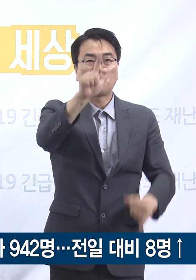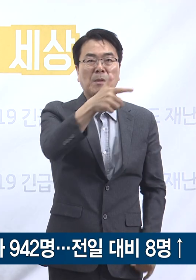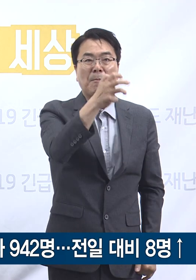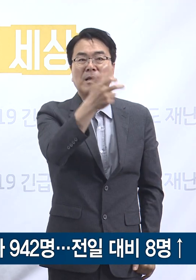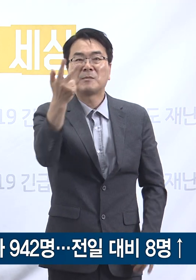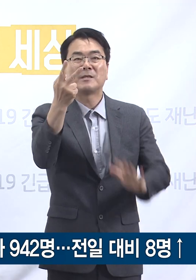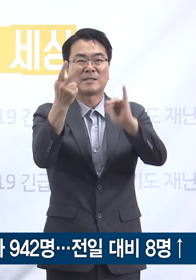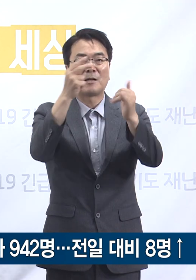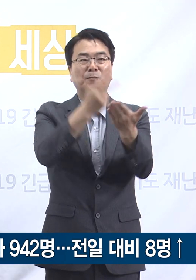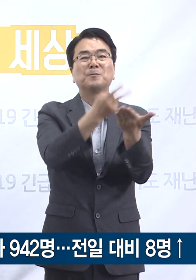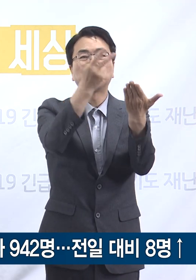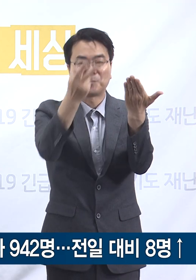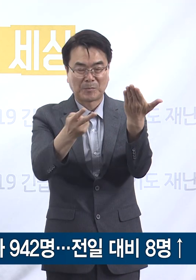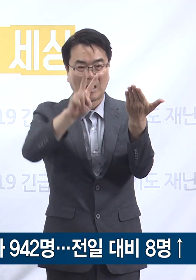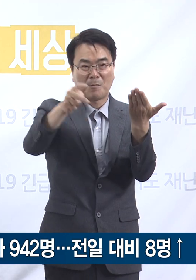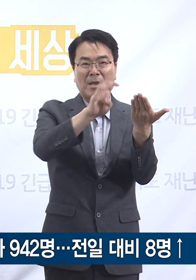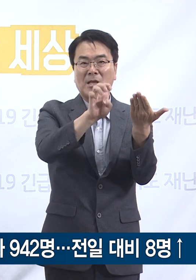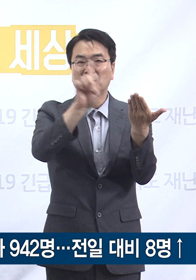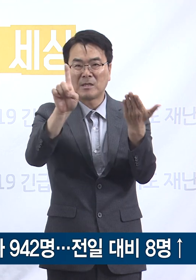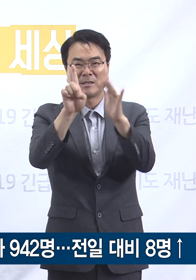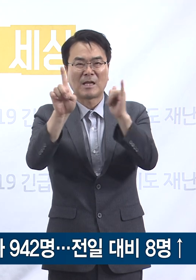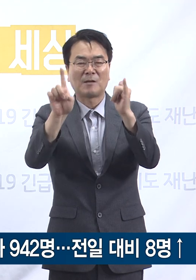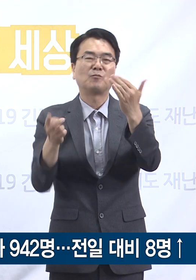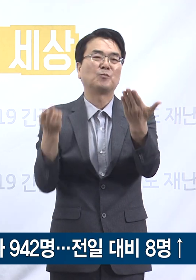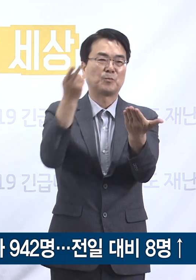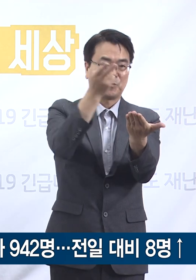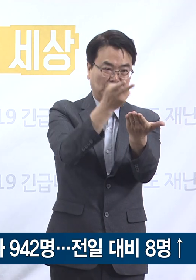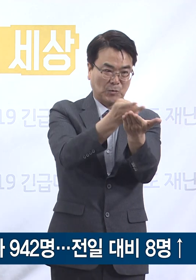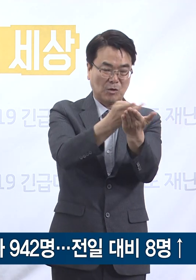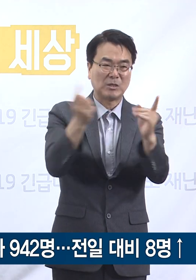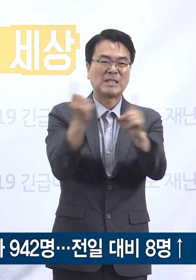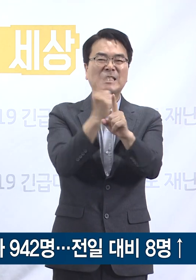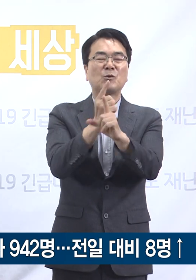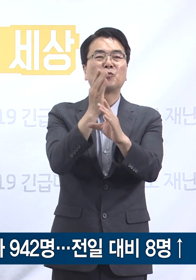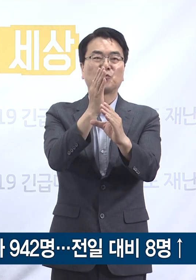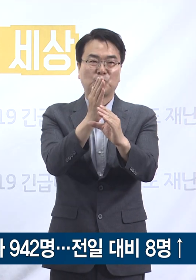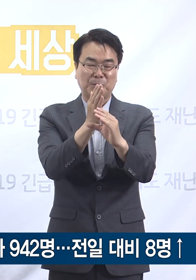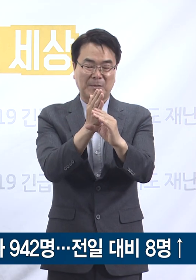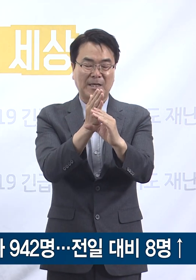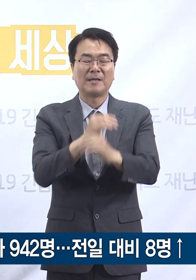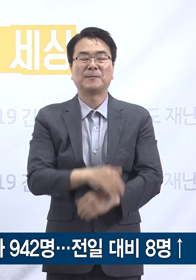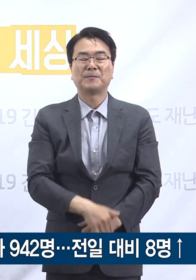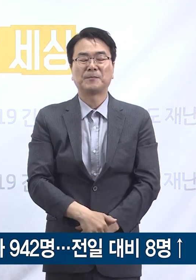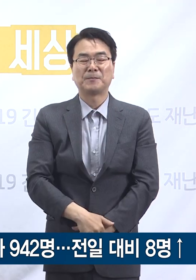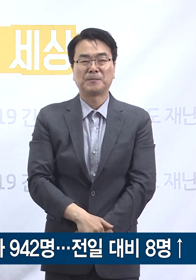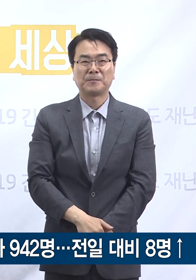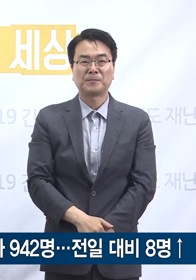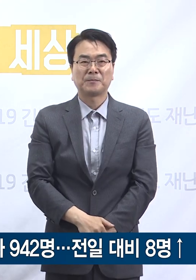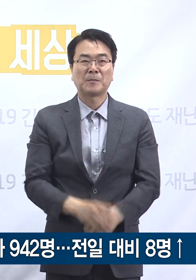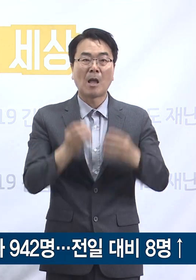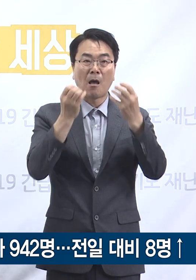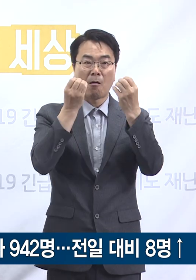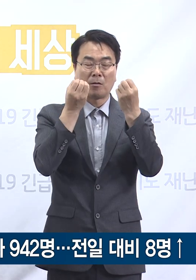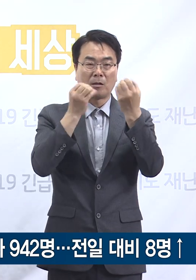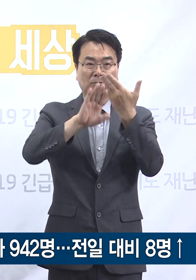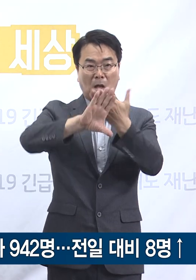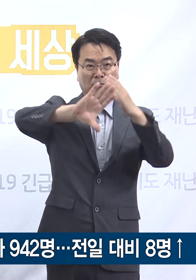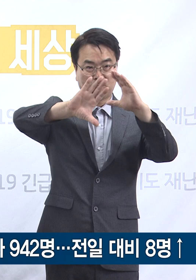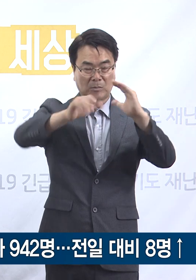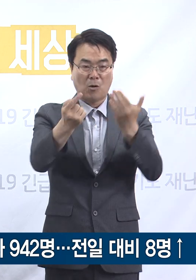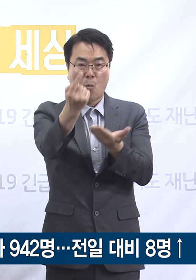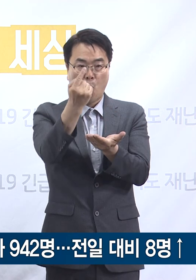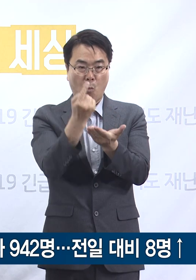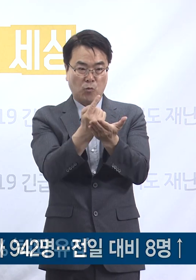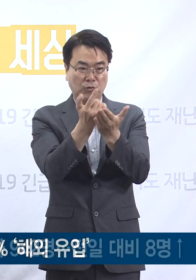현재 241명이 병원 및 생활치료센터에서 격리 중입니다. 해외 입국자 확진 현황을